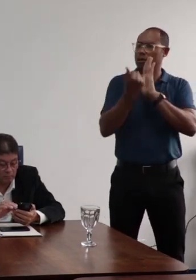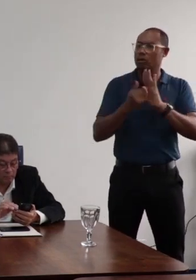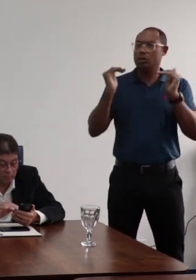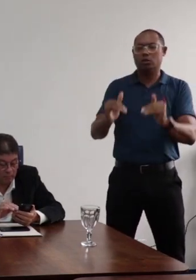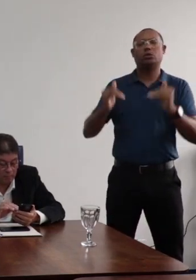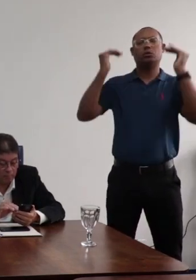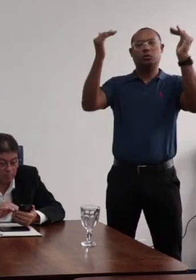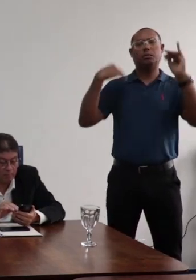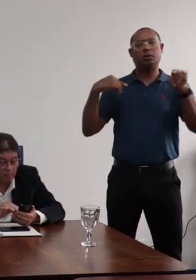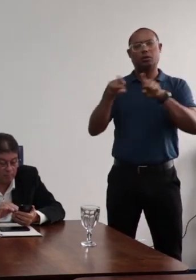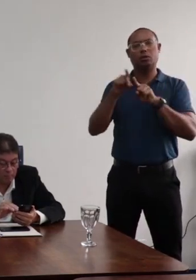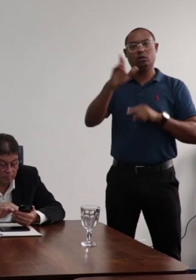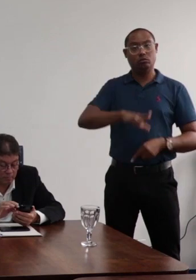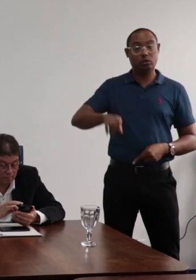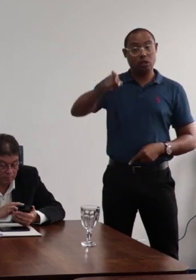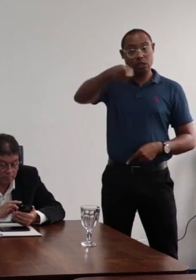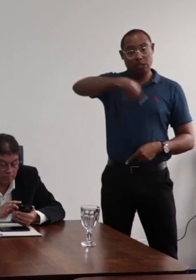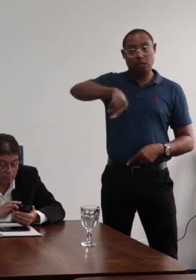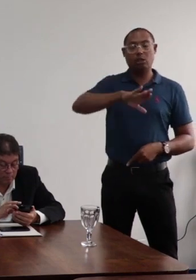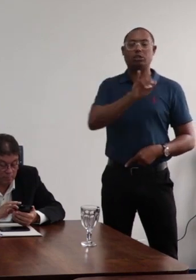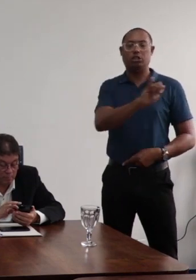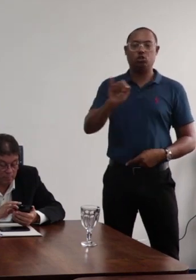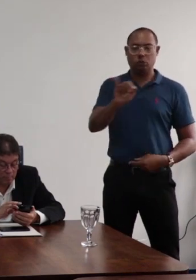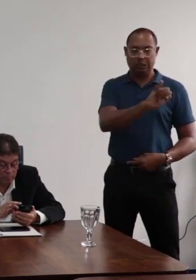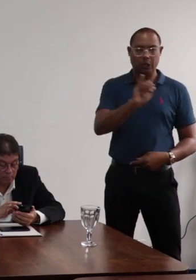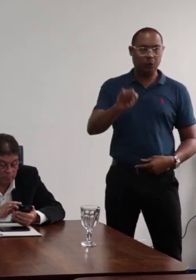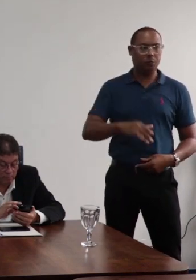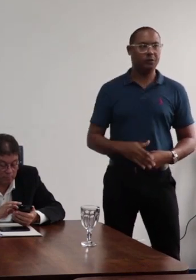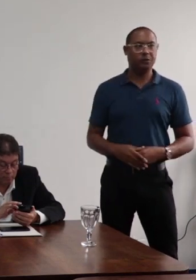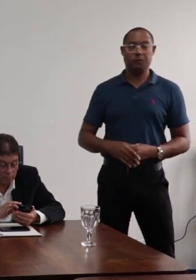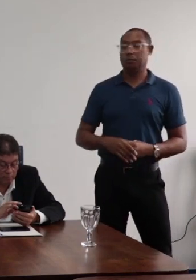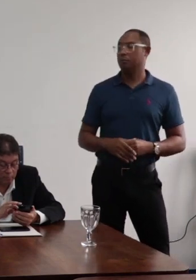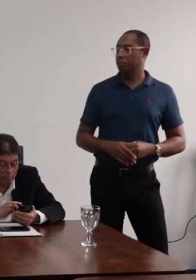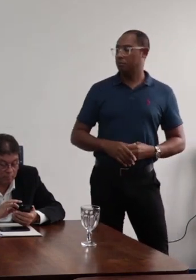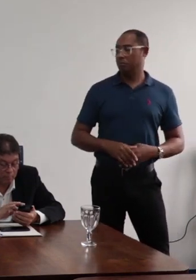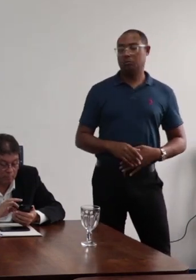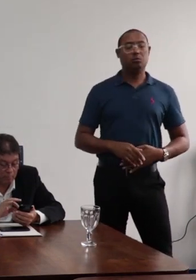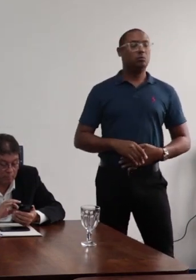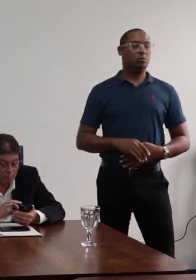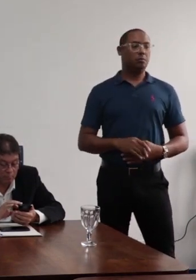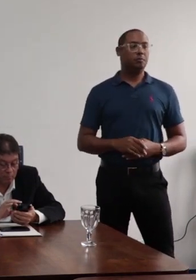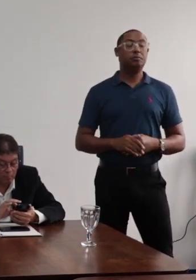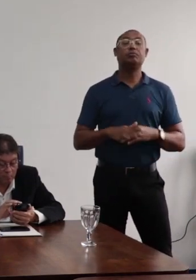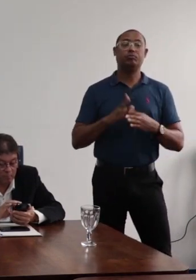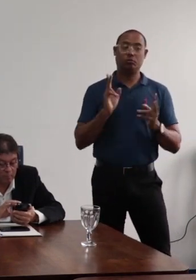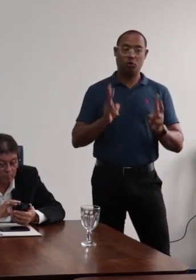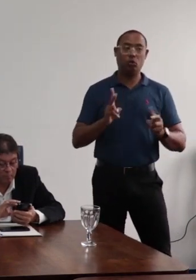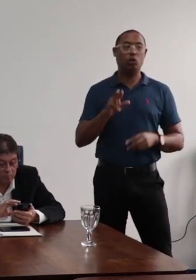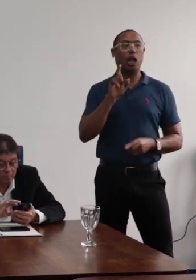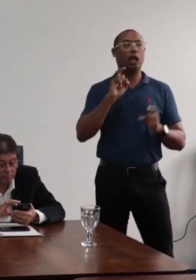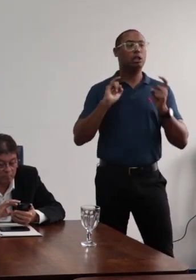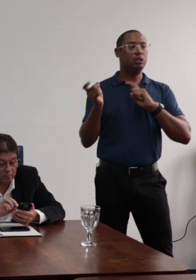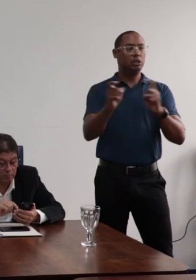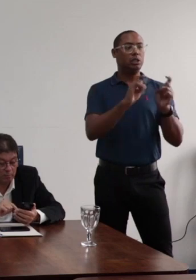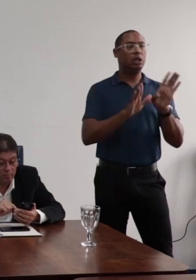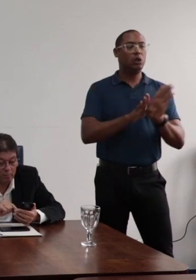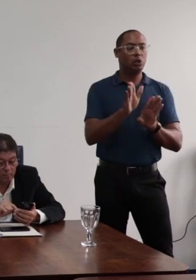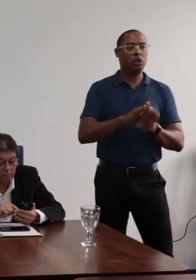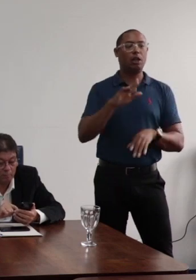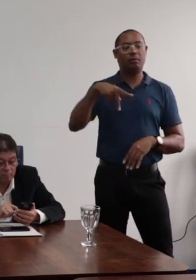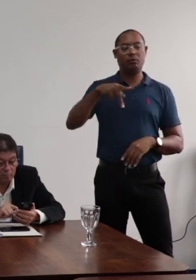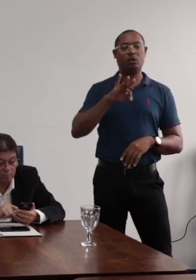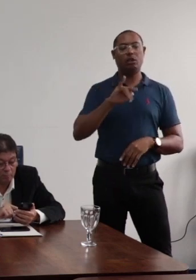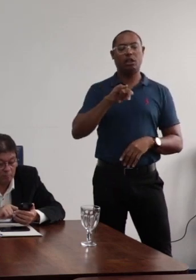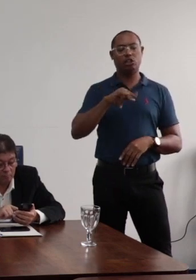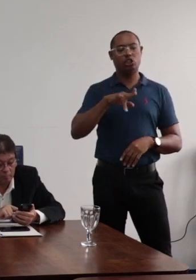superiores da nossa instituição. Continua aí a discussão, queria convidar aqui a conselheira, professora